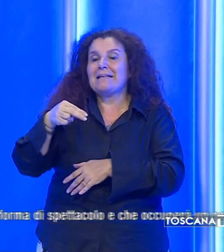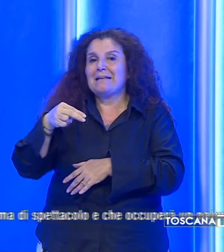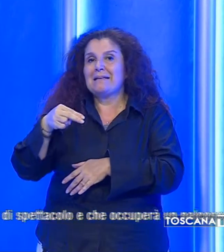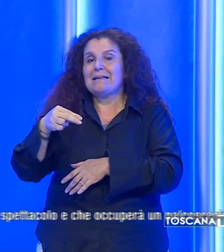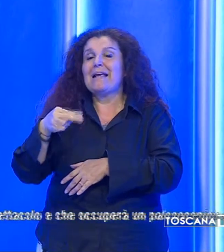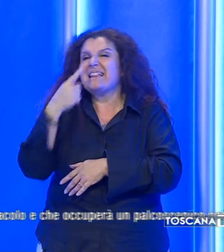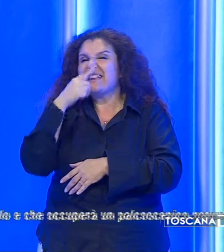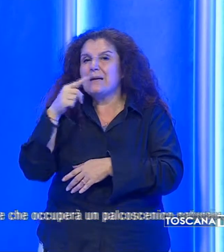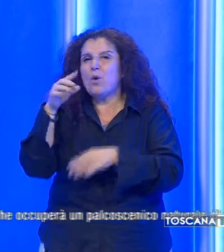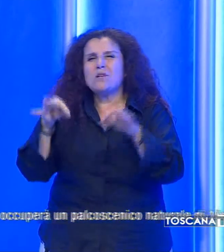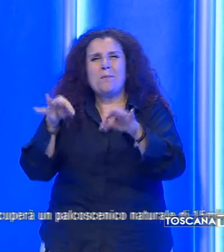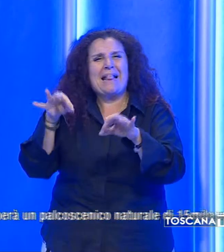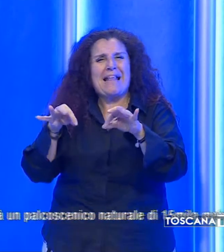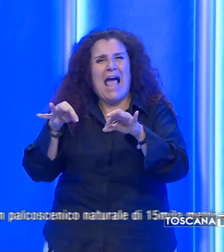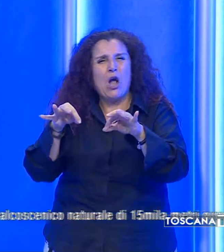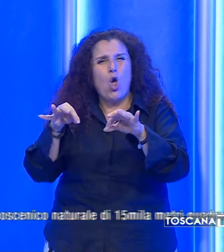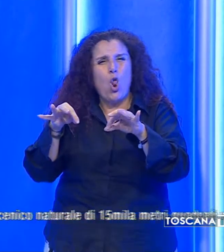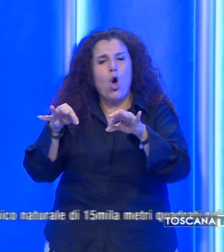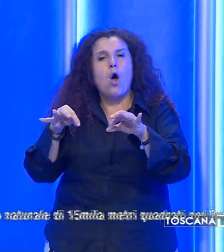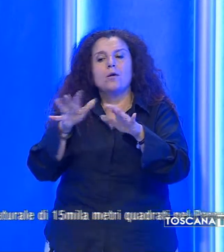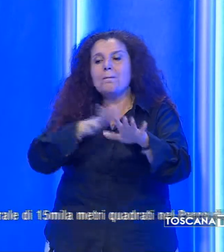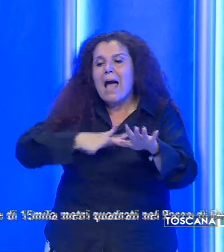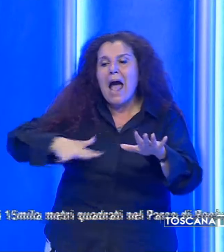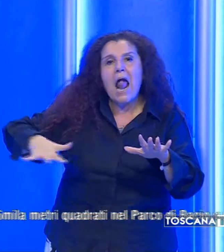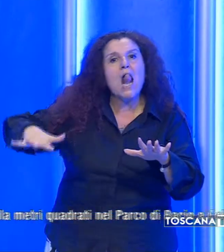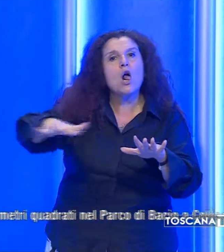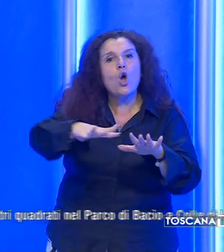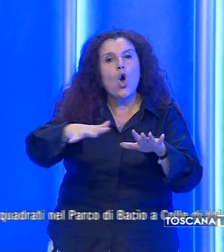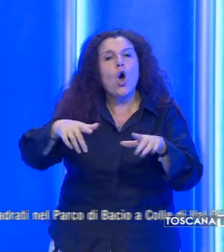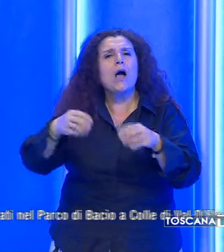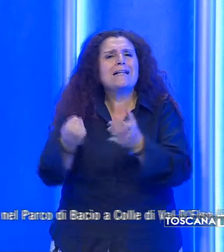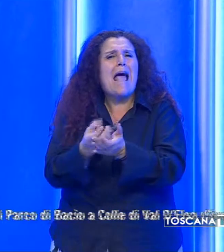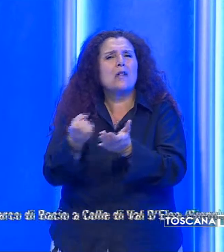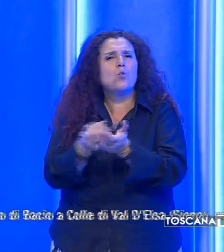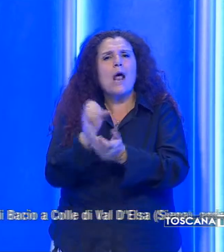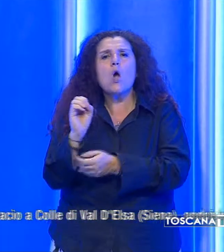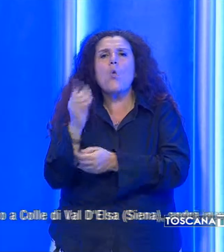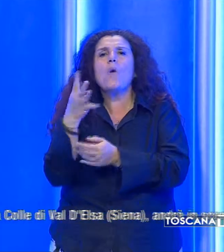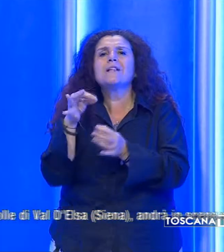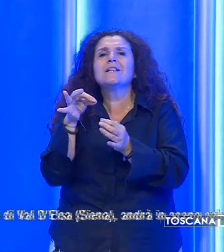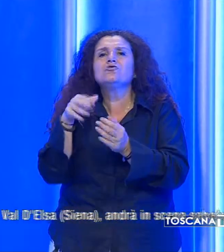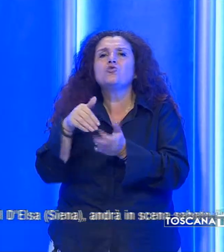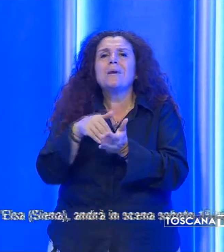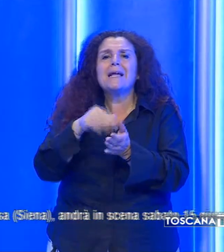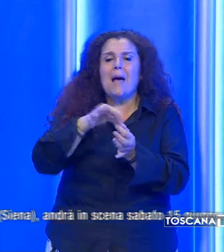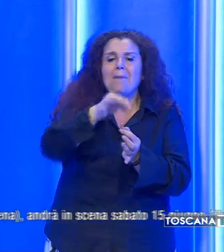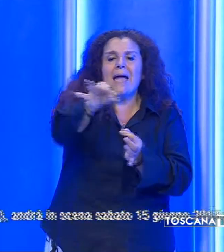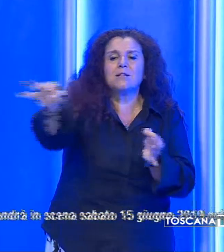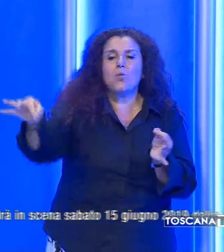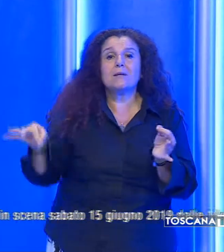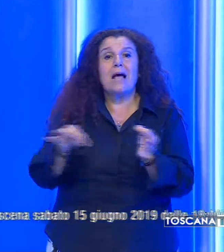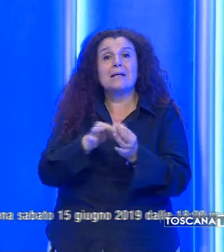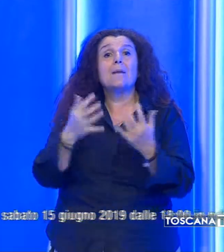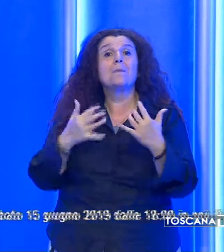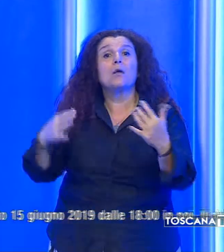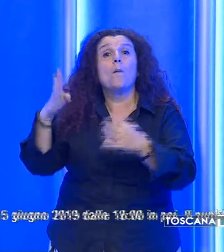di spettacolo e che occuperà un palcoscenico naturale di 15.000 metri quadrati nel Parco